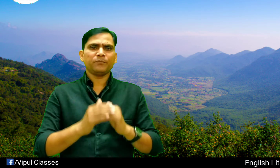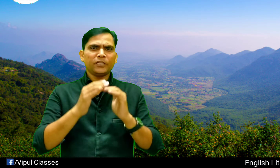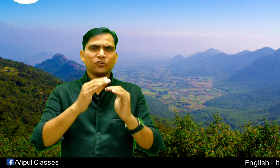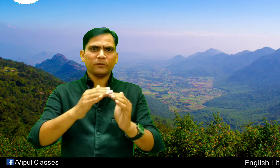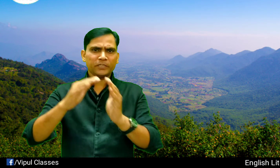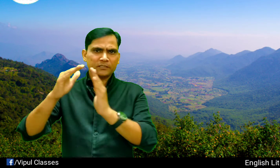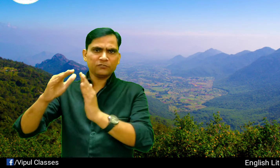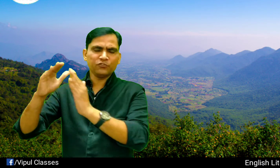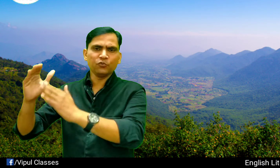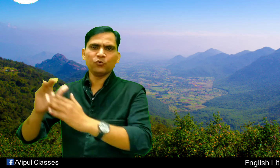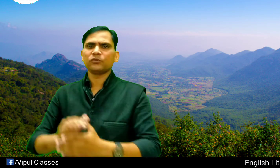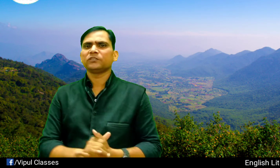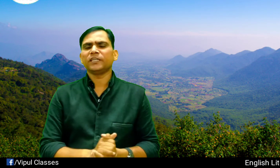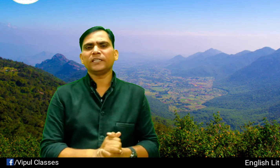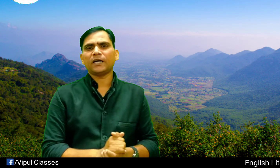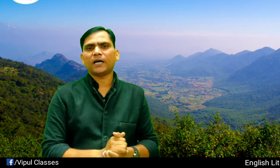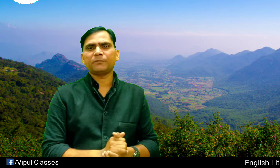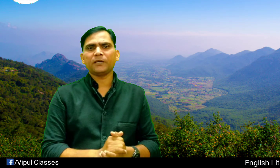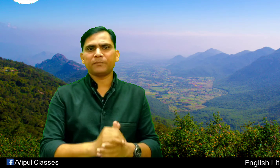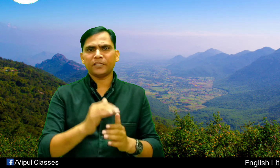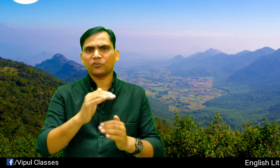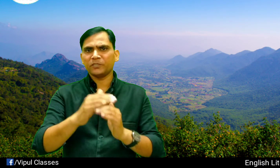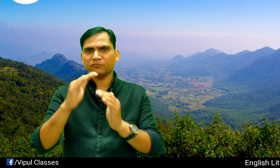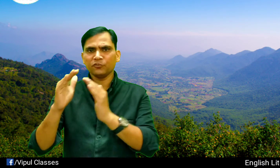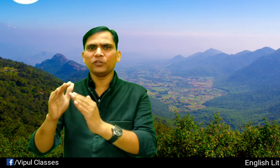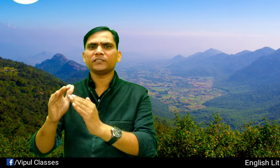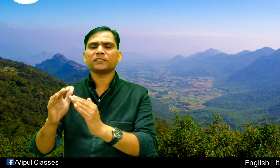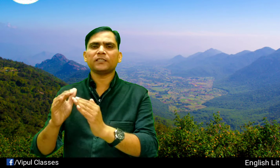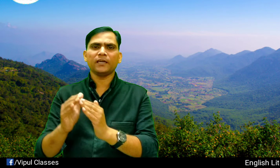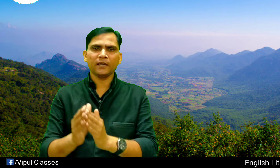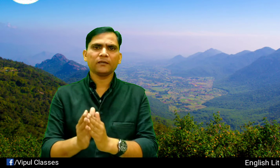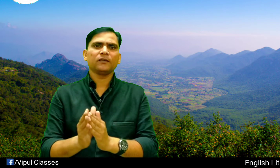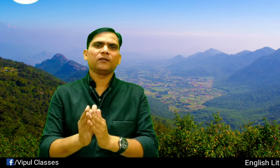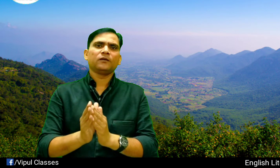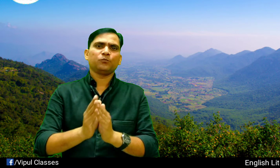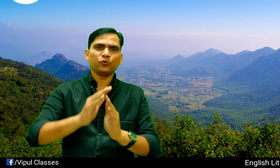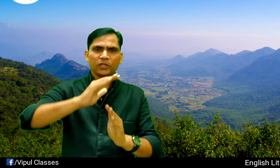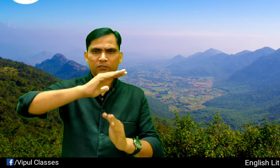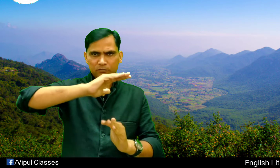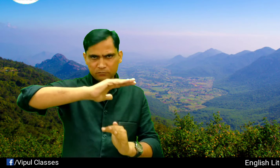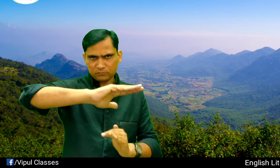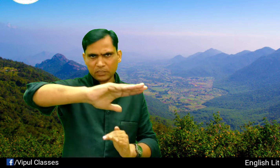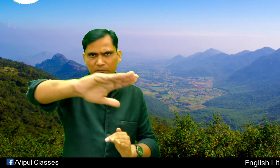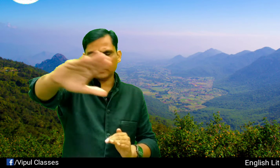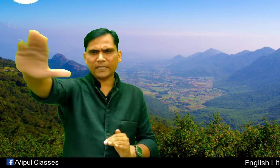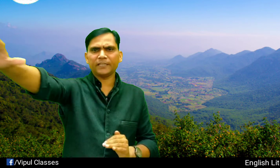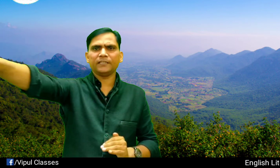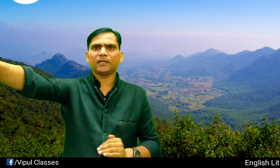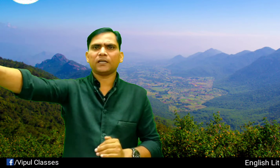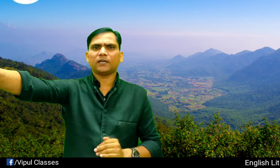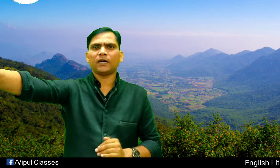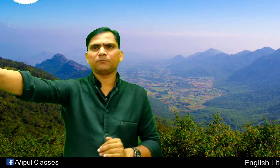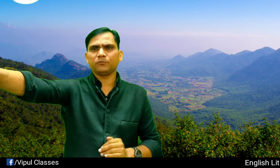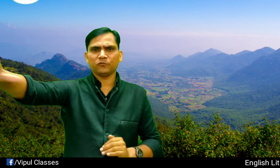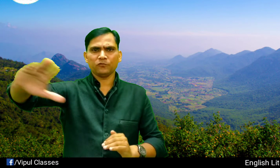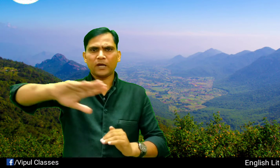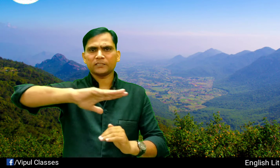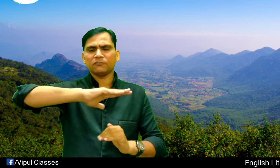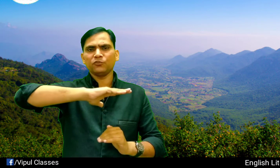पैनरोमिक व्यूव यानि आप एक पैनरोमिक व्यूव ले सकते हैं पूर एक एक लेंड एरिया का आप वहां से